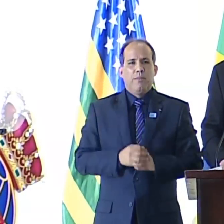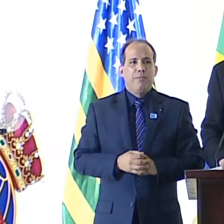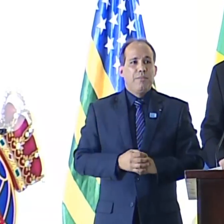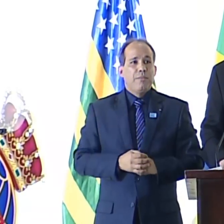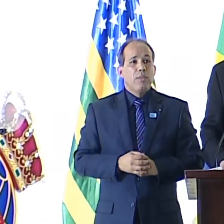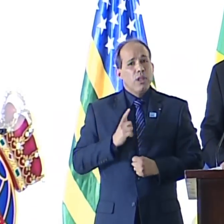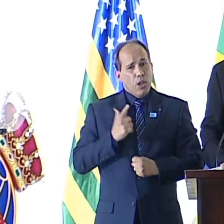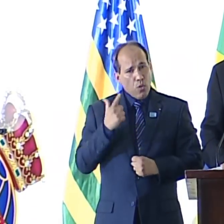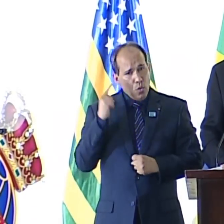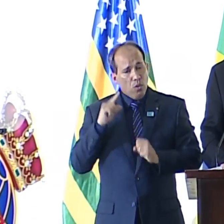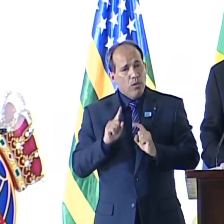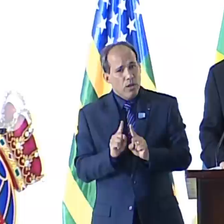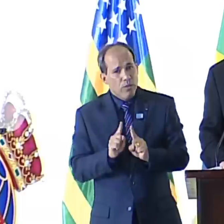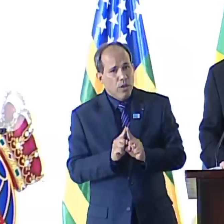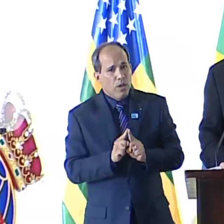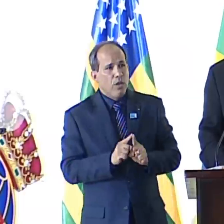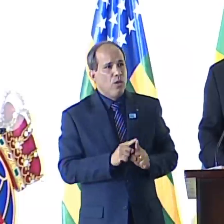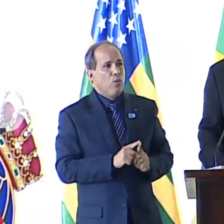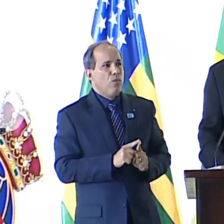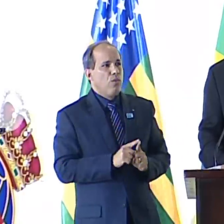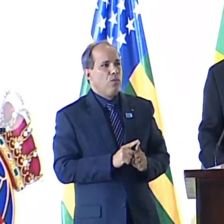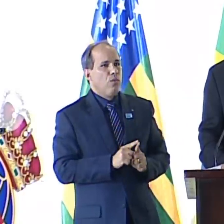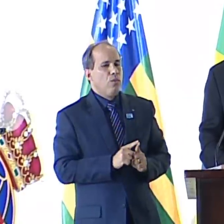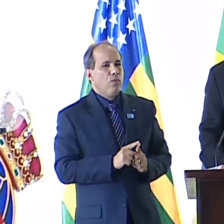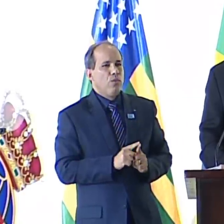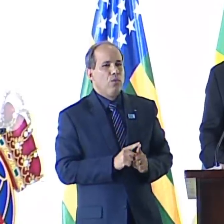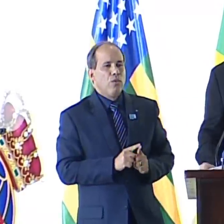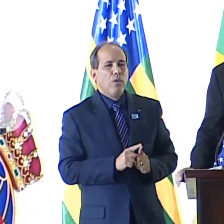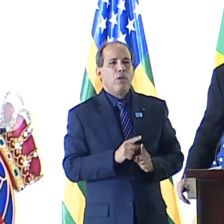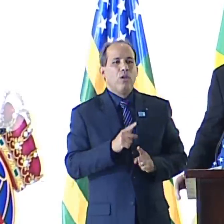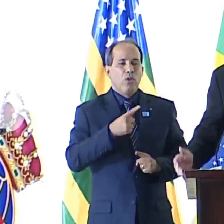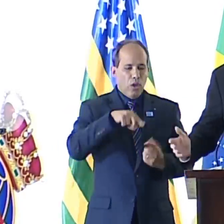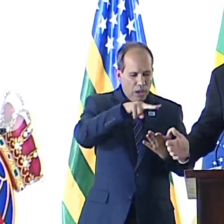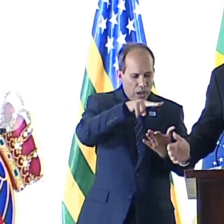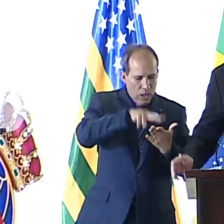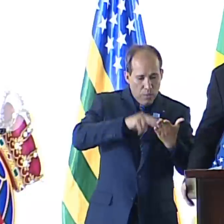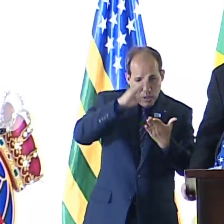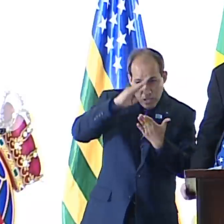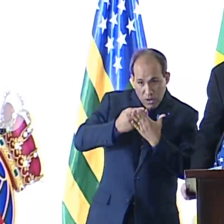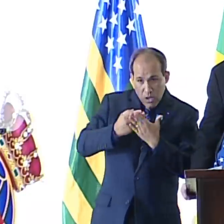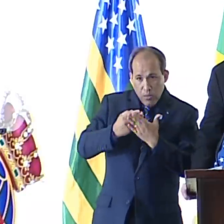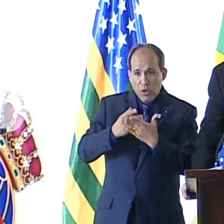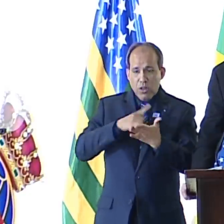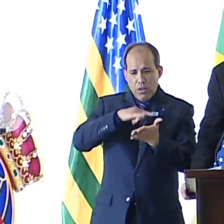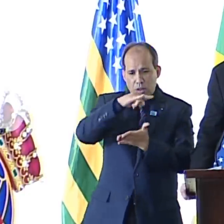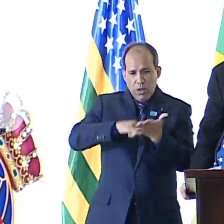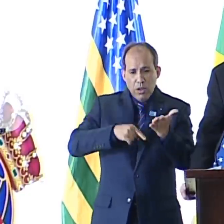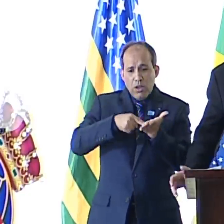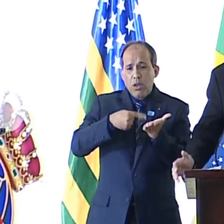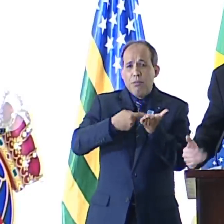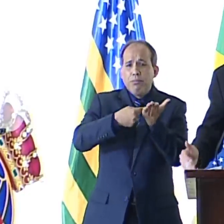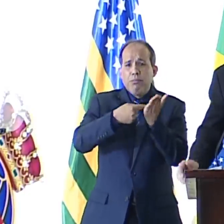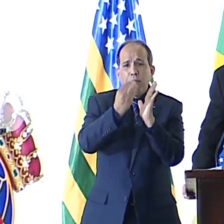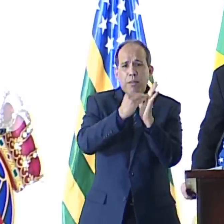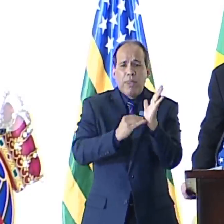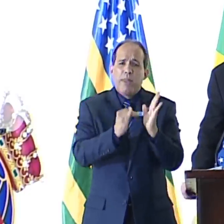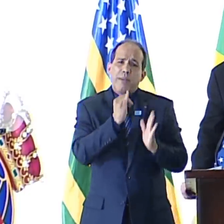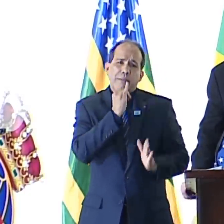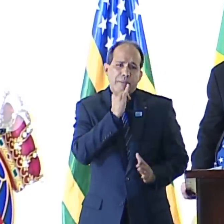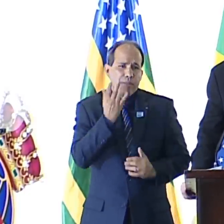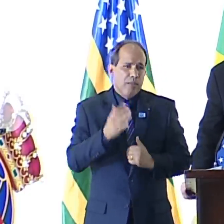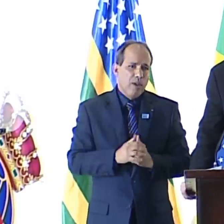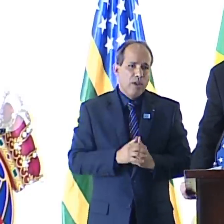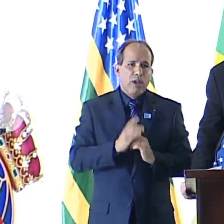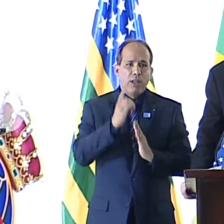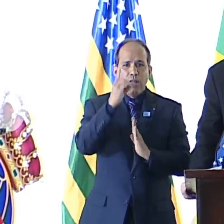muitos multilateralistas, nós, os párias, lemos e acreditamos no que está escrito nos grandes instrumentos multilaterais. Por exemplo, como dizia na